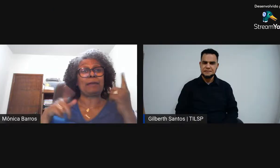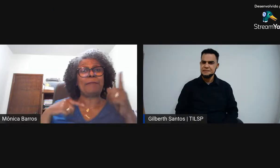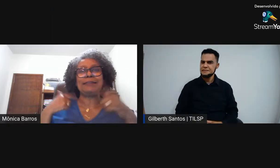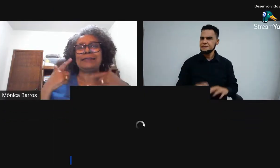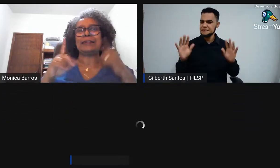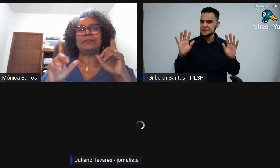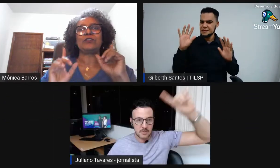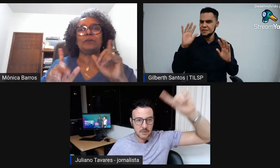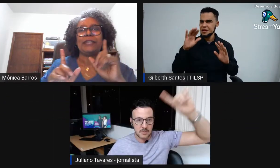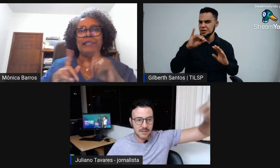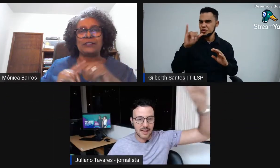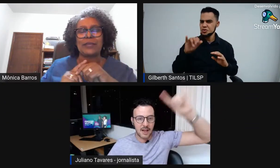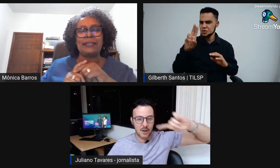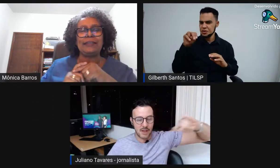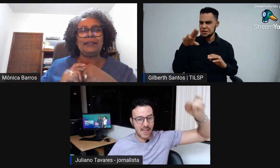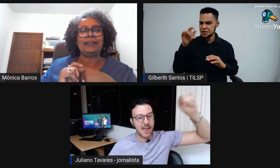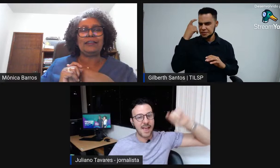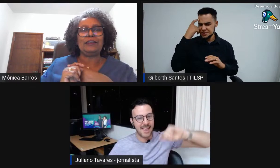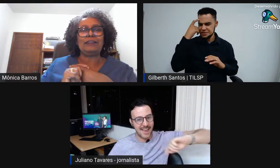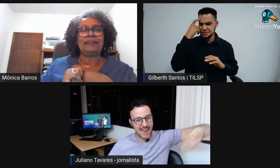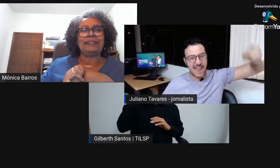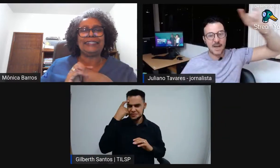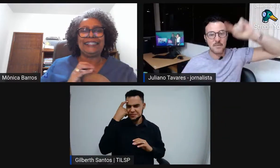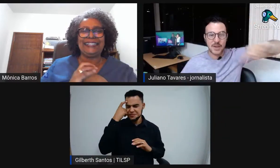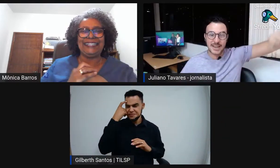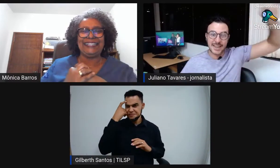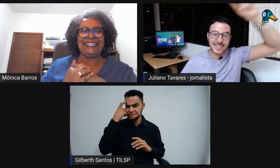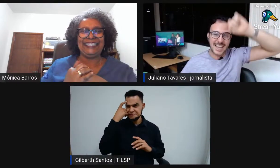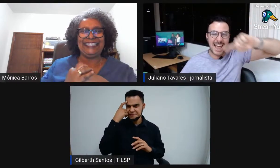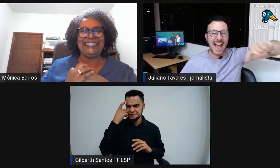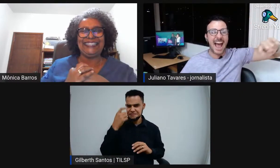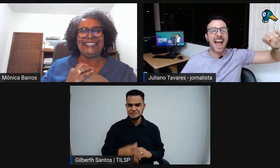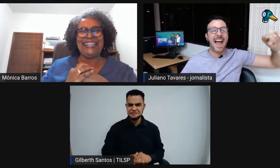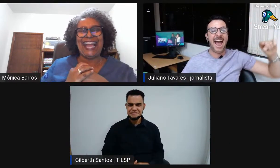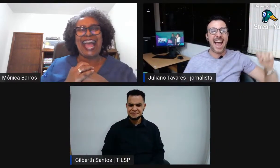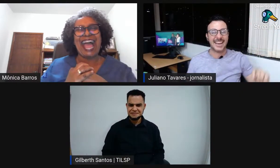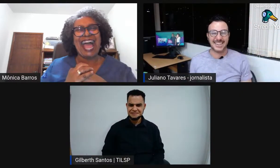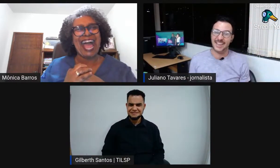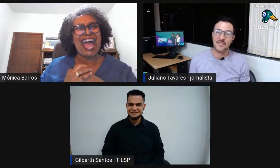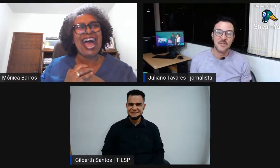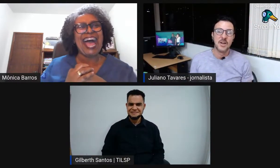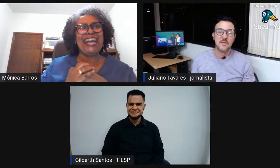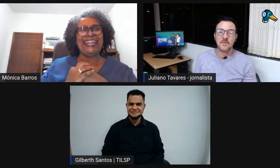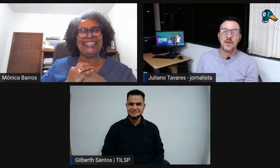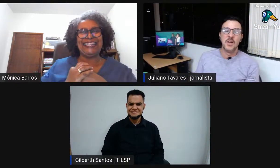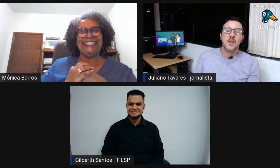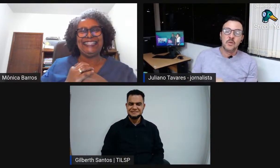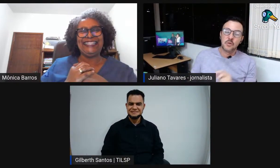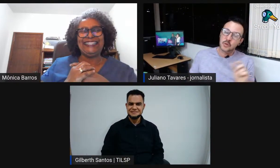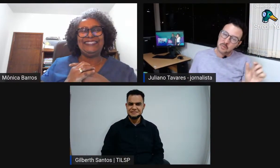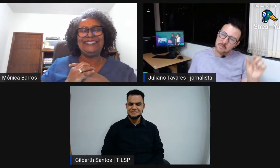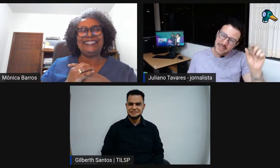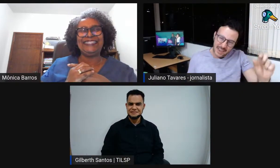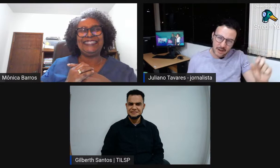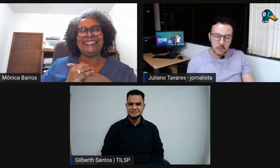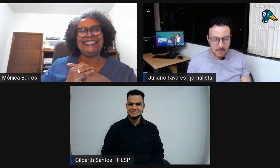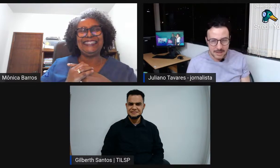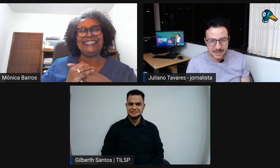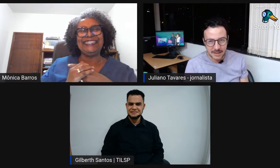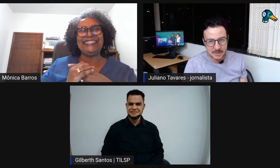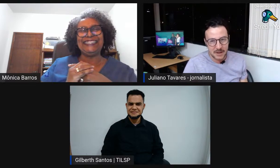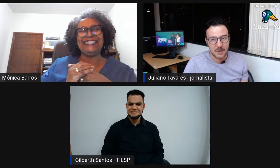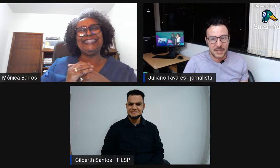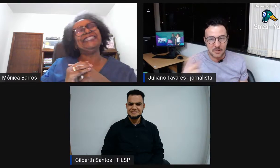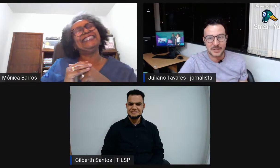Juliano ainda está pensando sobre isso, hein? É, é, é porque a gente... A gente teve um pequeno